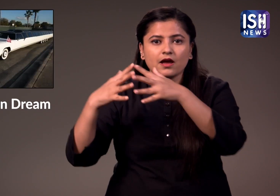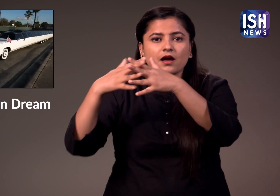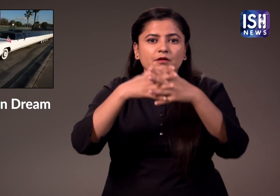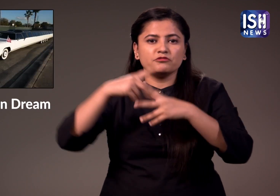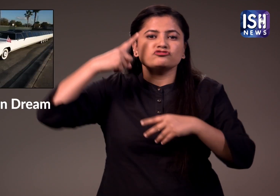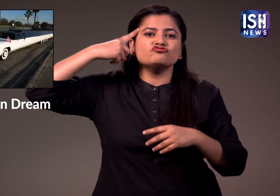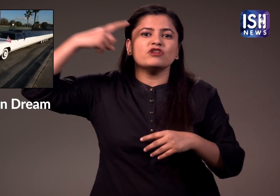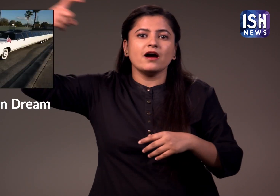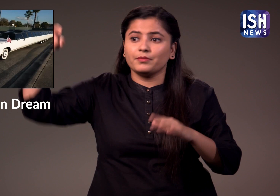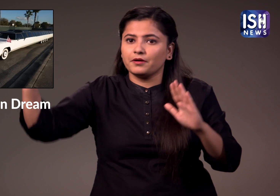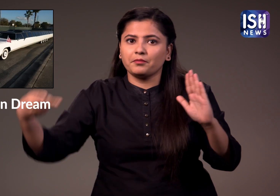ड्रीम रखा गया है